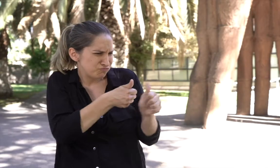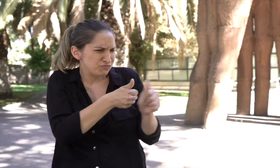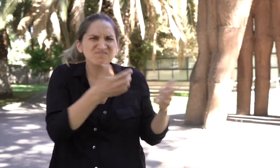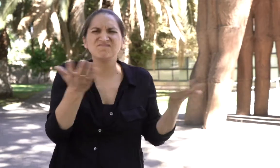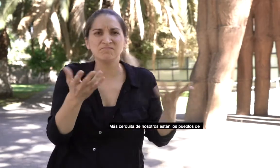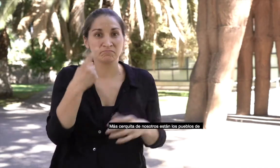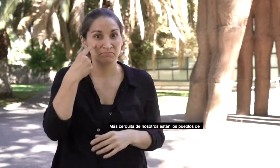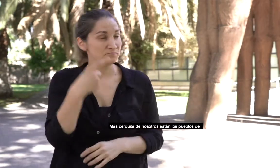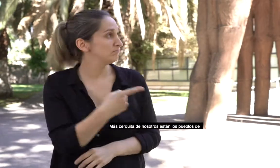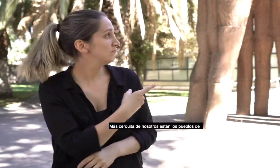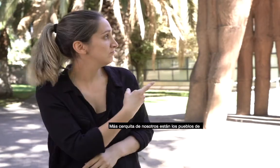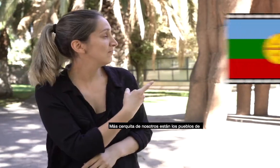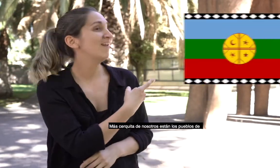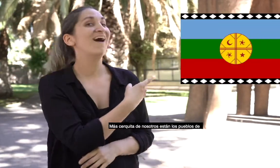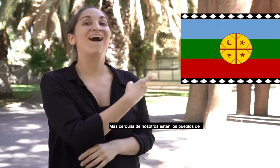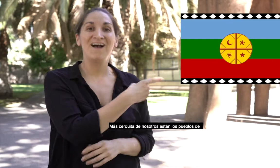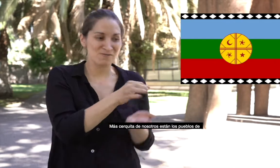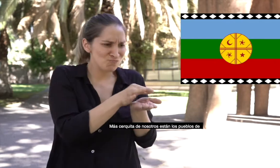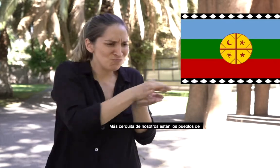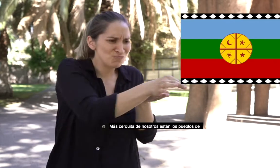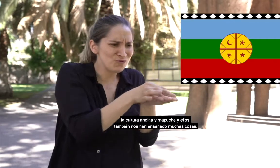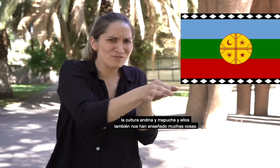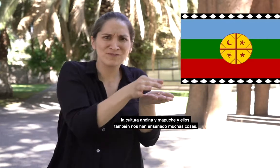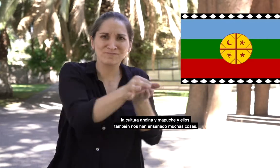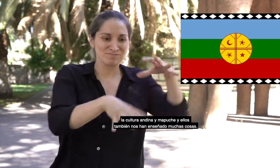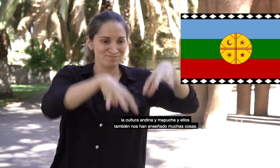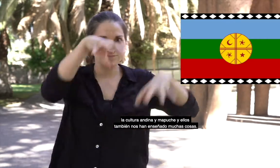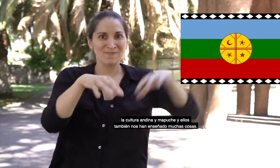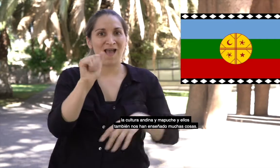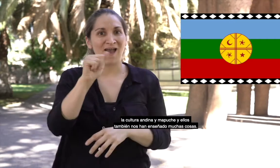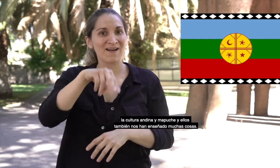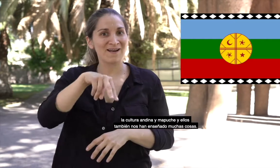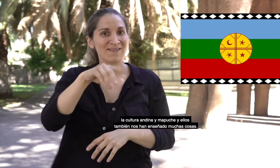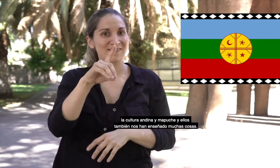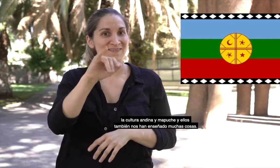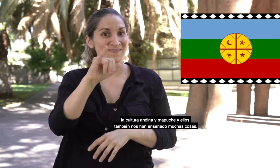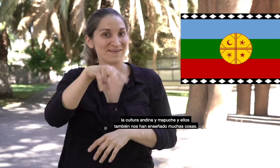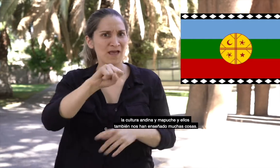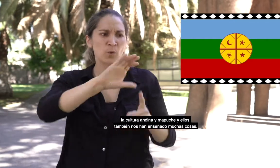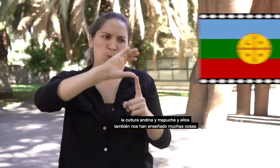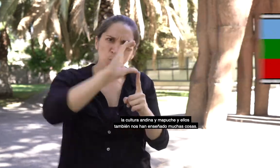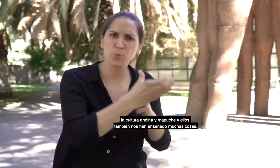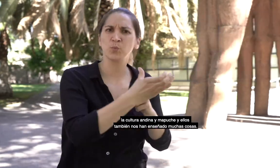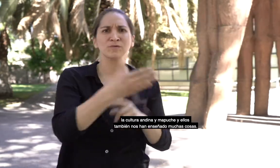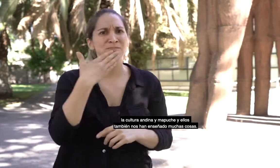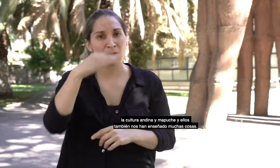Más cerquita de nosotros están los pueblos de la cultura andina y mapuche. Y ellos también nos han enseñado muchas